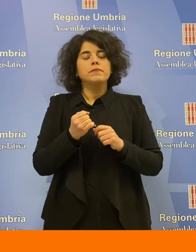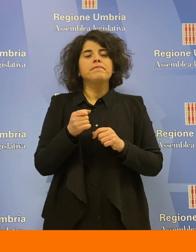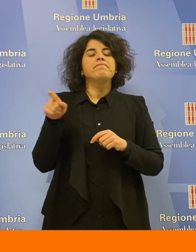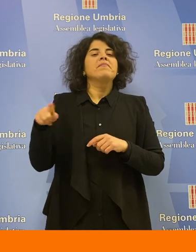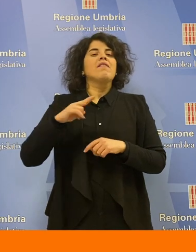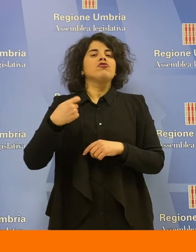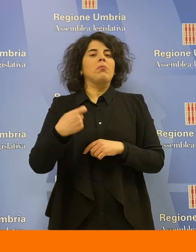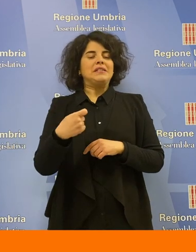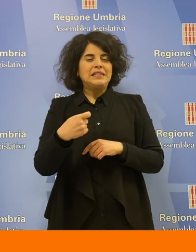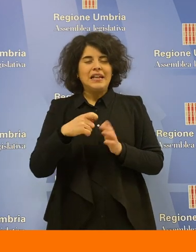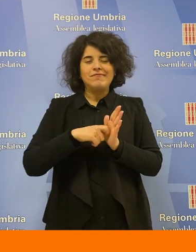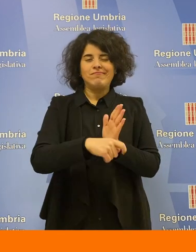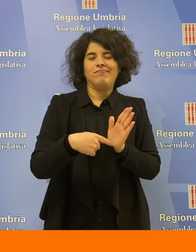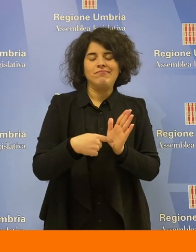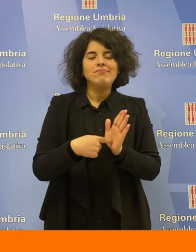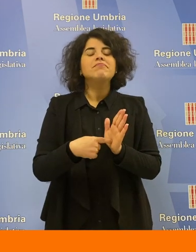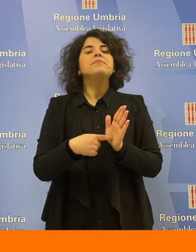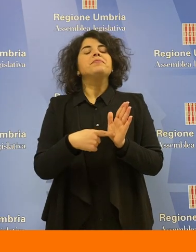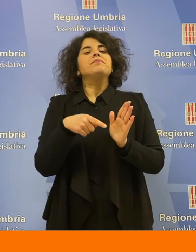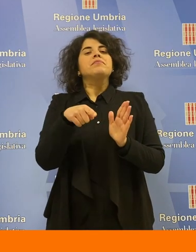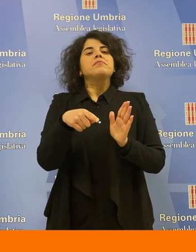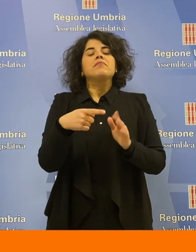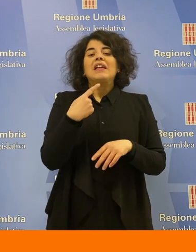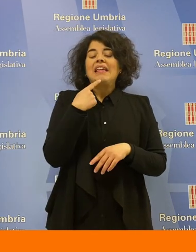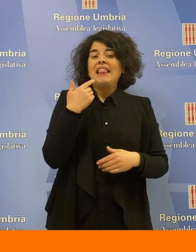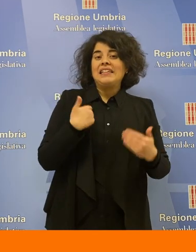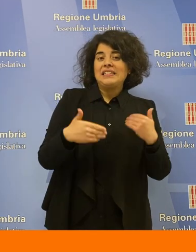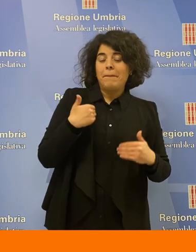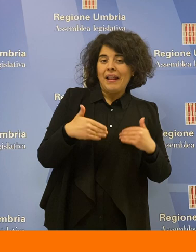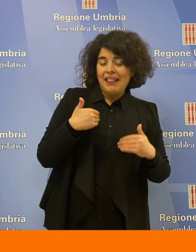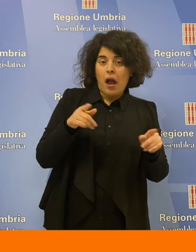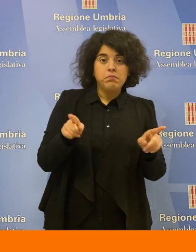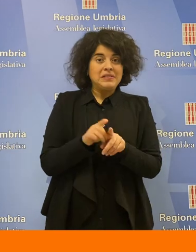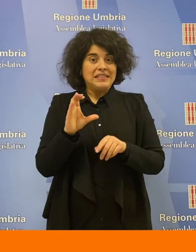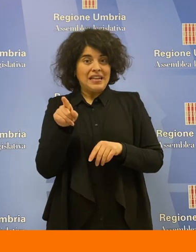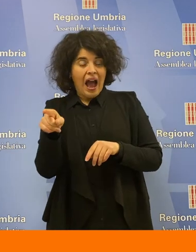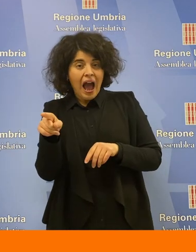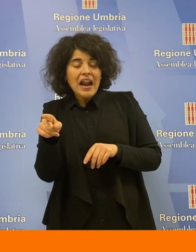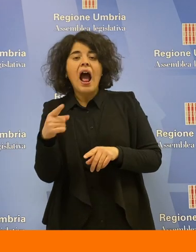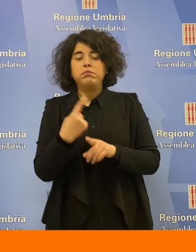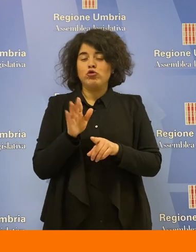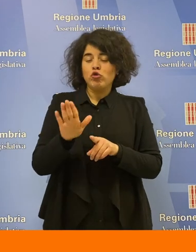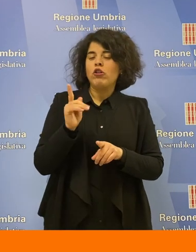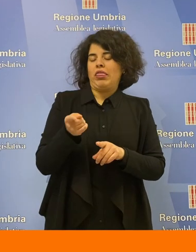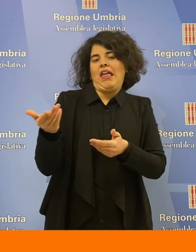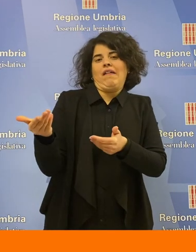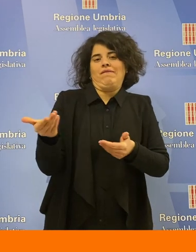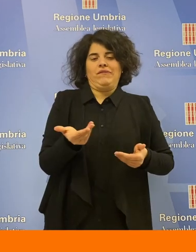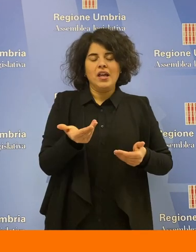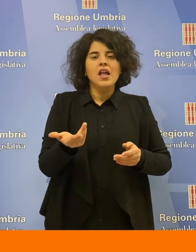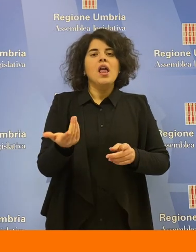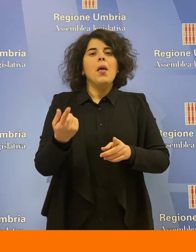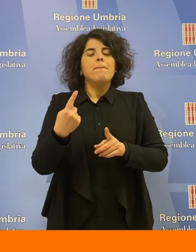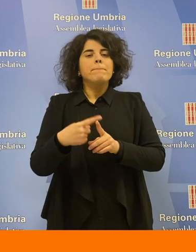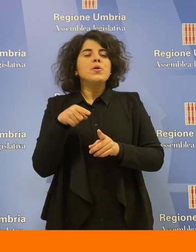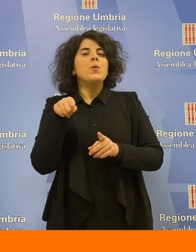-sanitario deve poter accogliere le esigenze di chi vive una disabilità, come quella di Chiara, e soprattutto saper tutelare i loro diritti